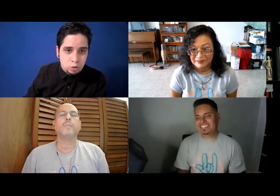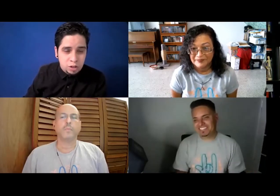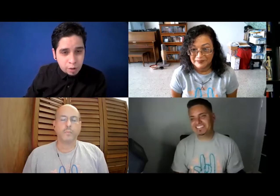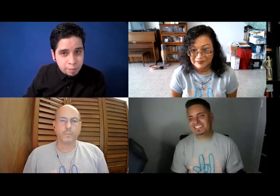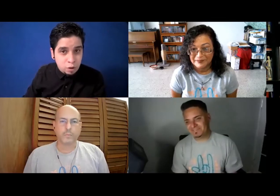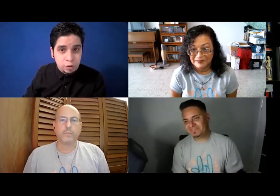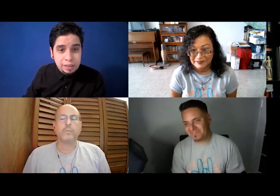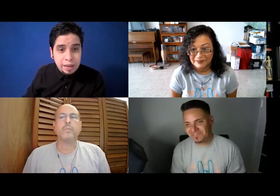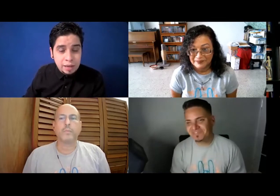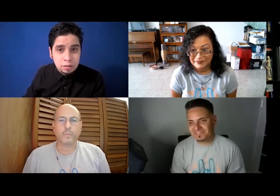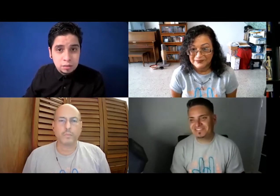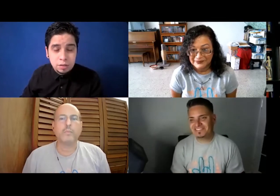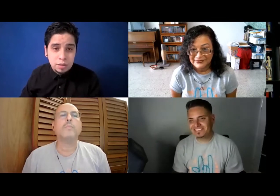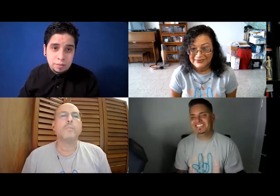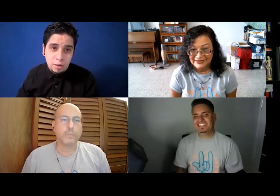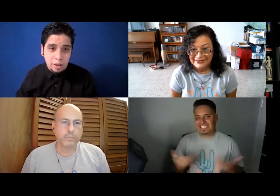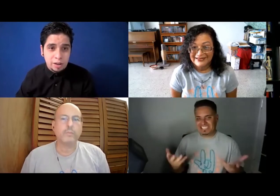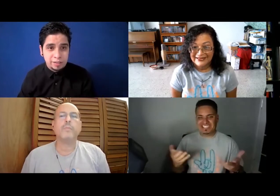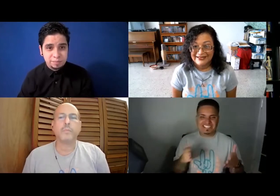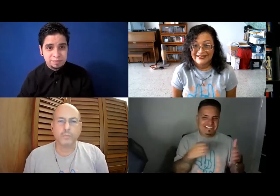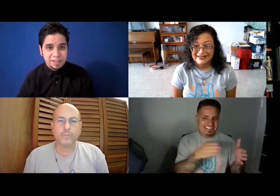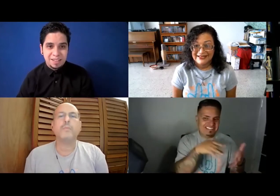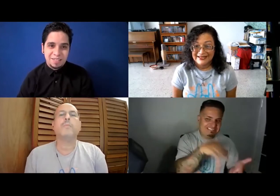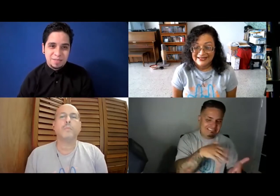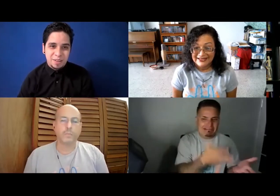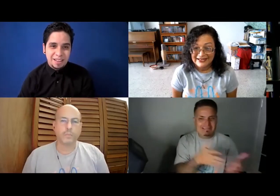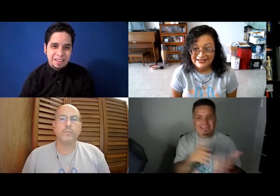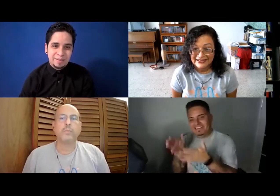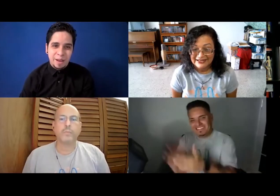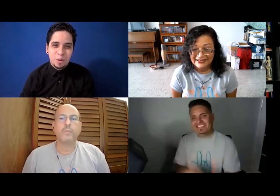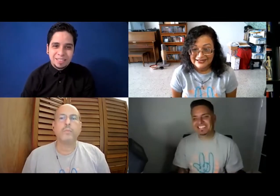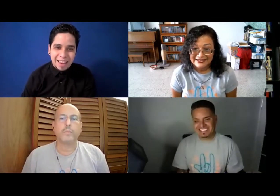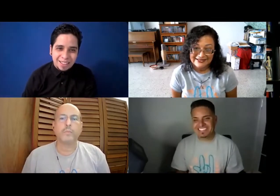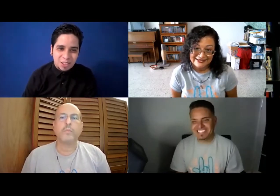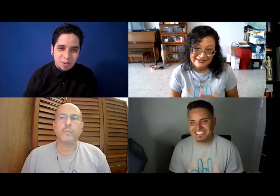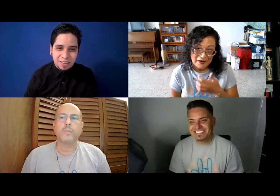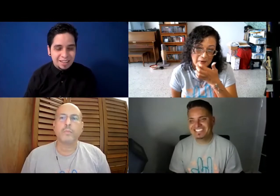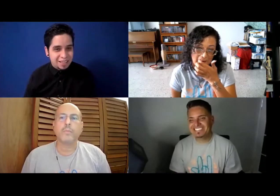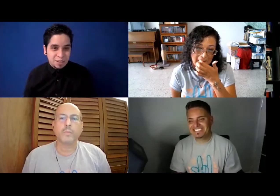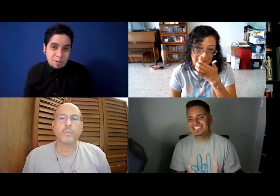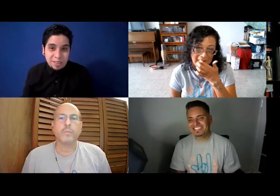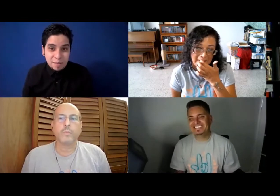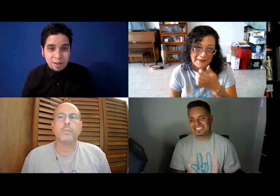suelta porque mi corazón está ahí y es lo que quiero hacer. Pues, y me gusta esto, me gusta ser intérprete, me gustan ambas.